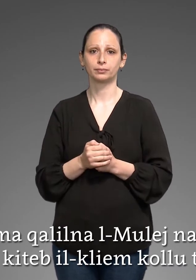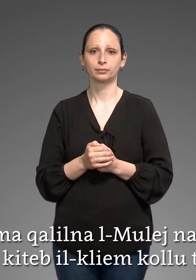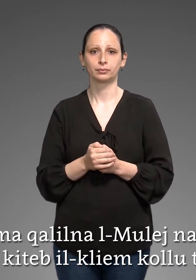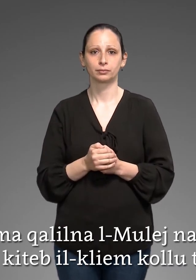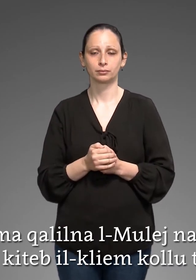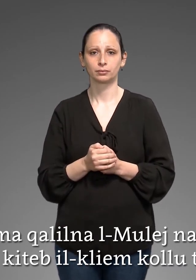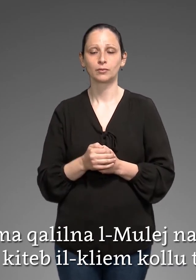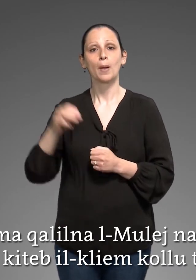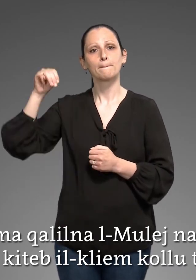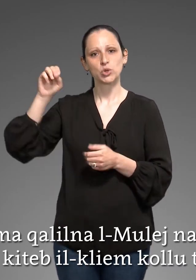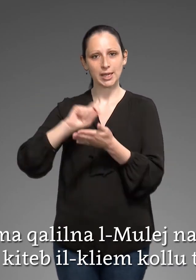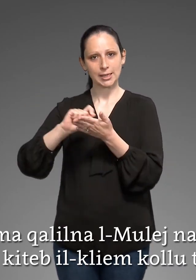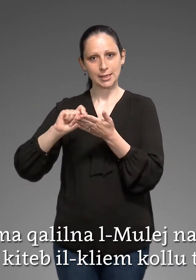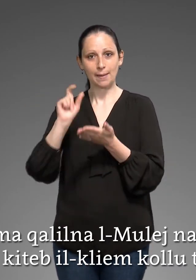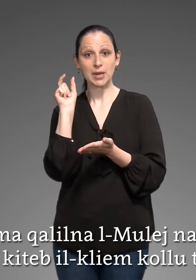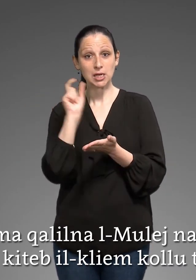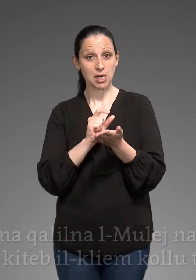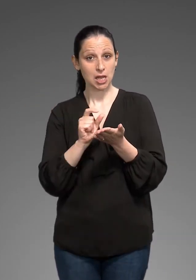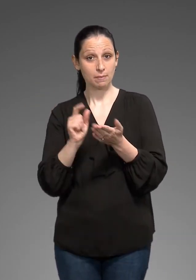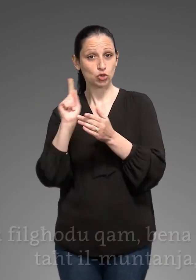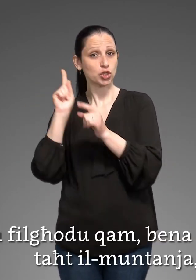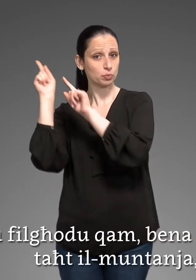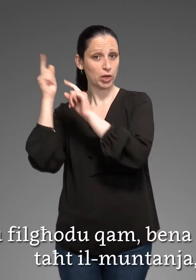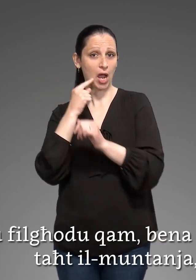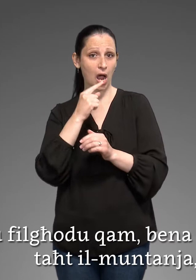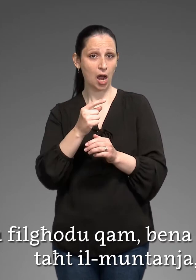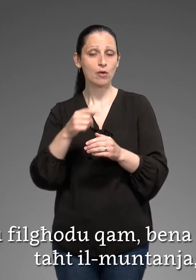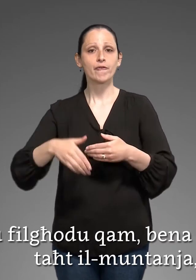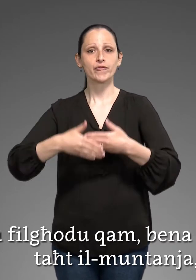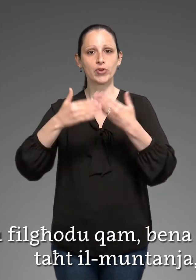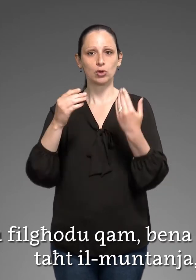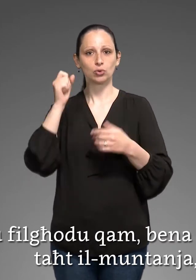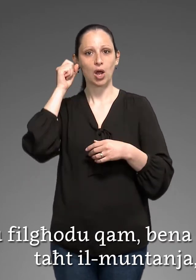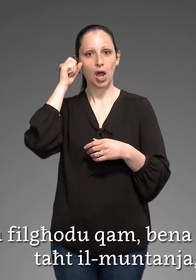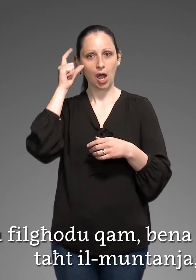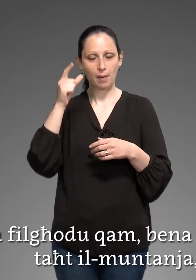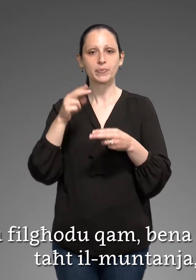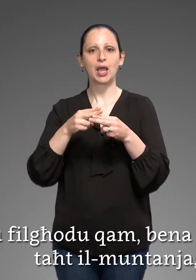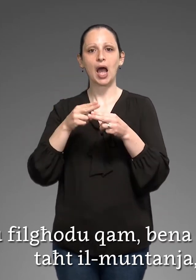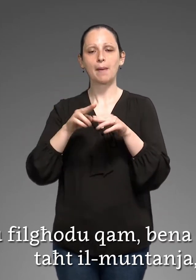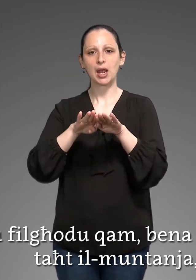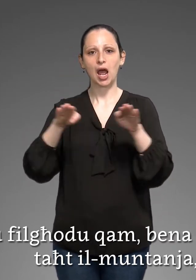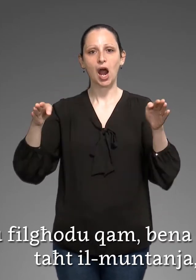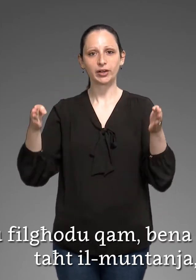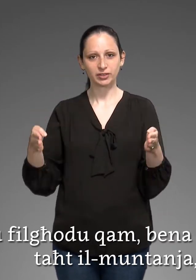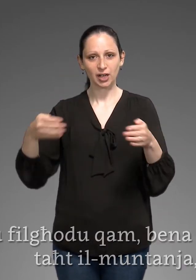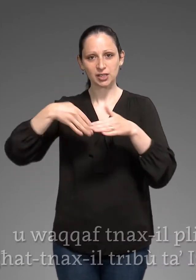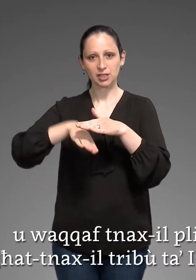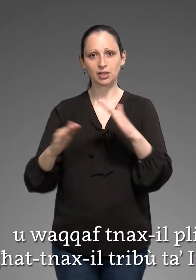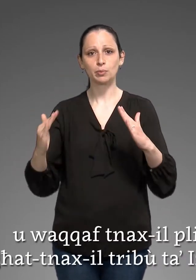Mose kiteb il-klim kollu ta' l-mulej U fil-ogdu għam Bena għartal taħt il-muntanja U